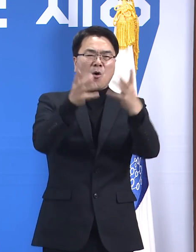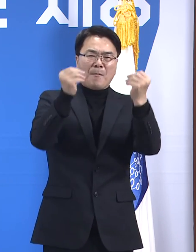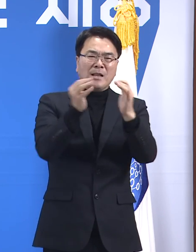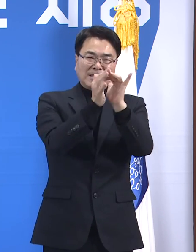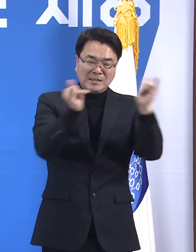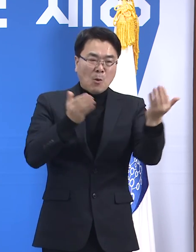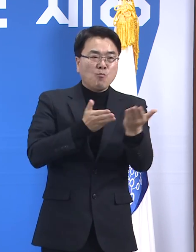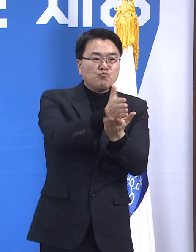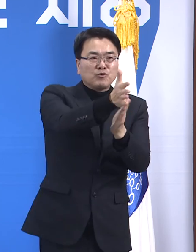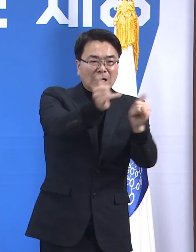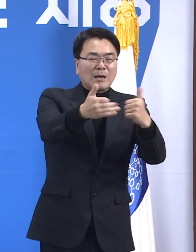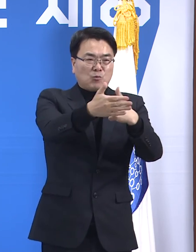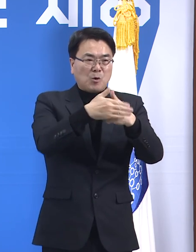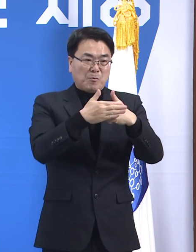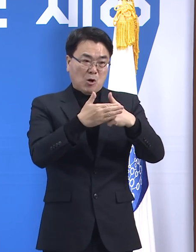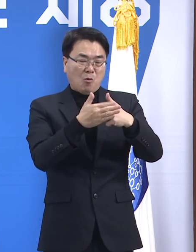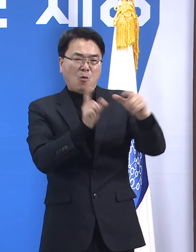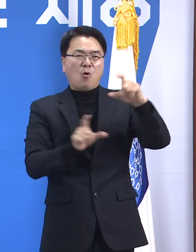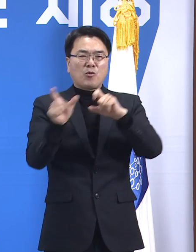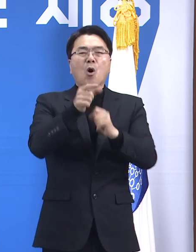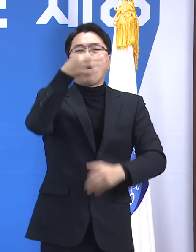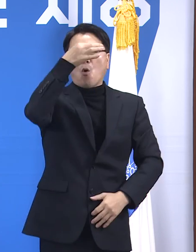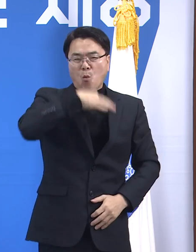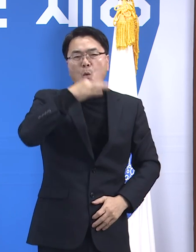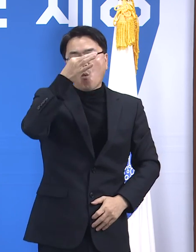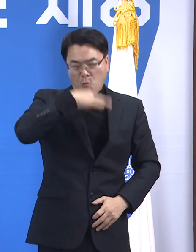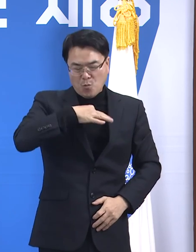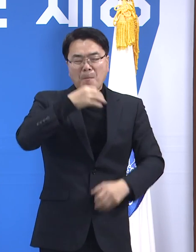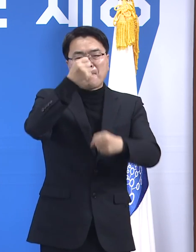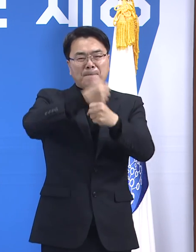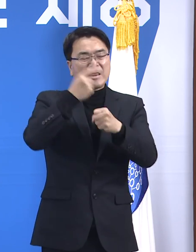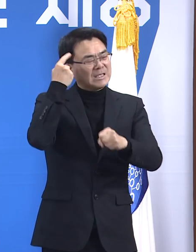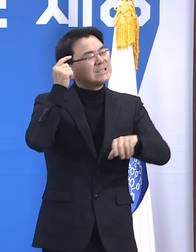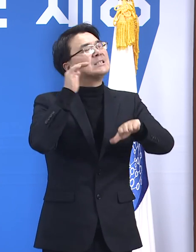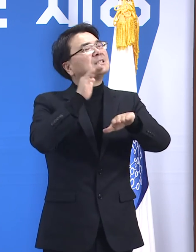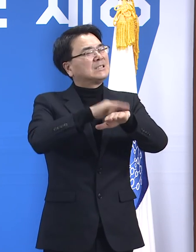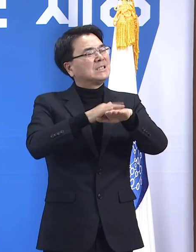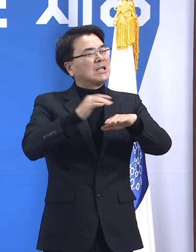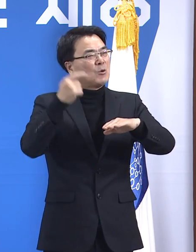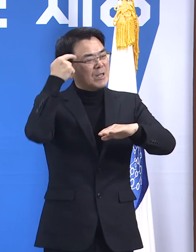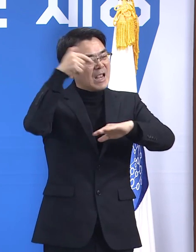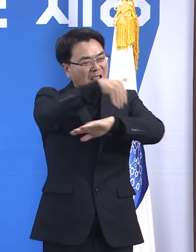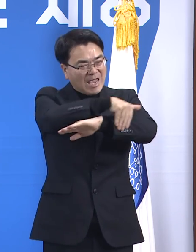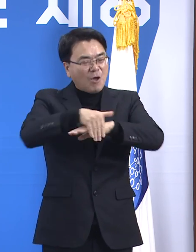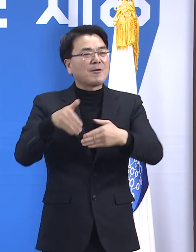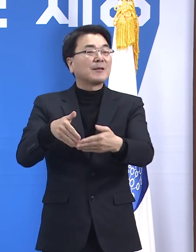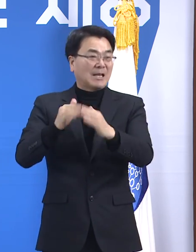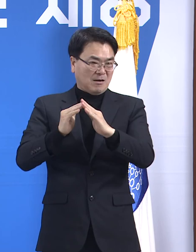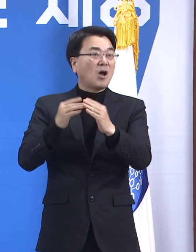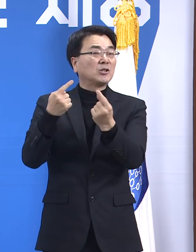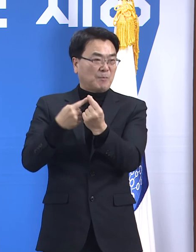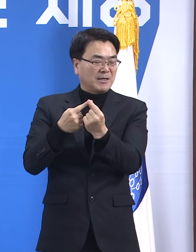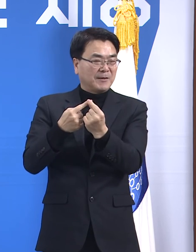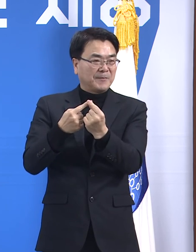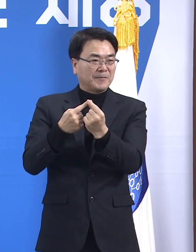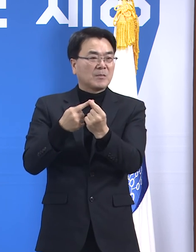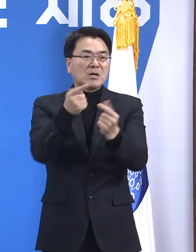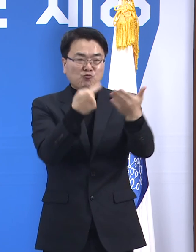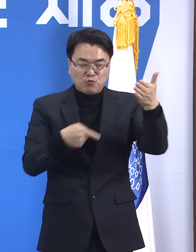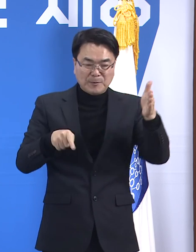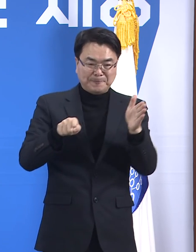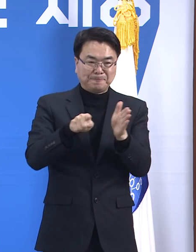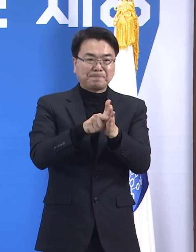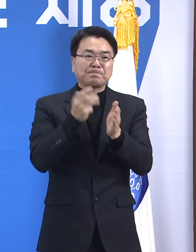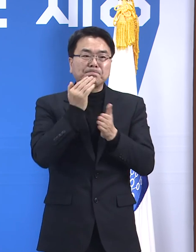확보하고 더 효율적으로 활용할 수 있는 지혜로운 계획을 세우는 것입니다. 이를 위해 경기도는